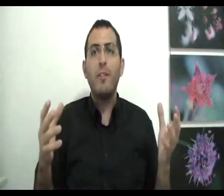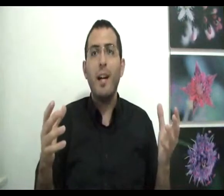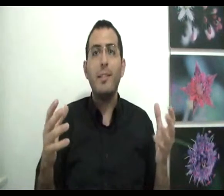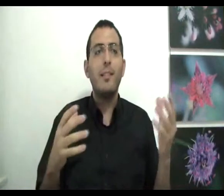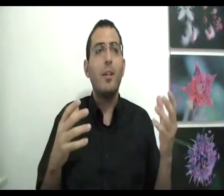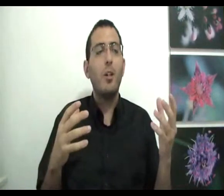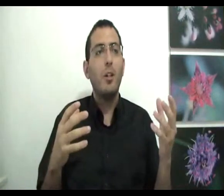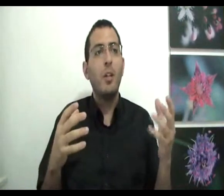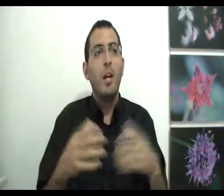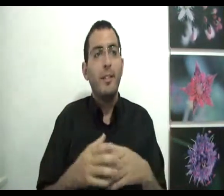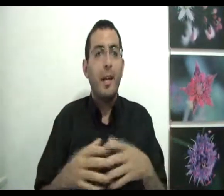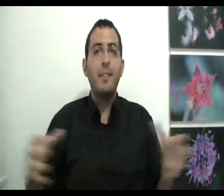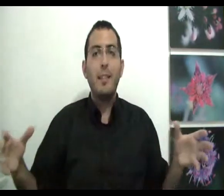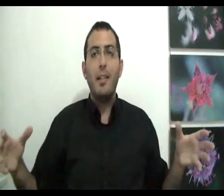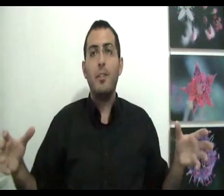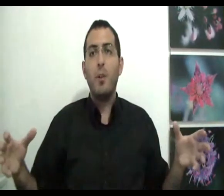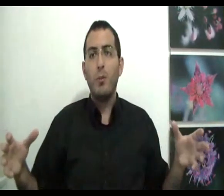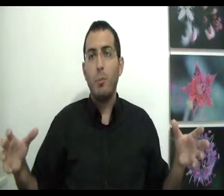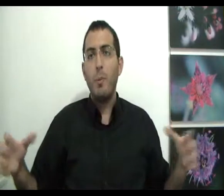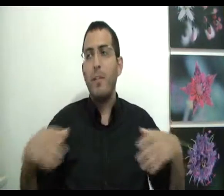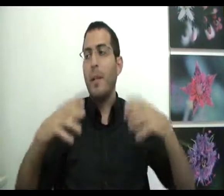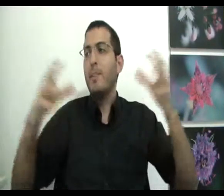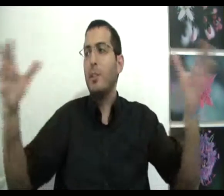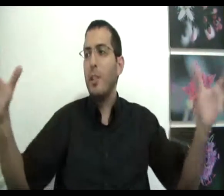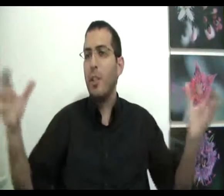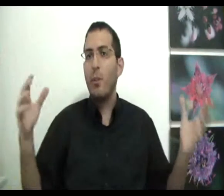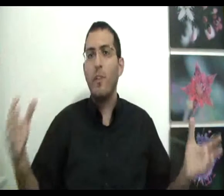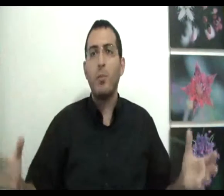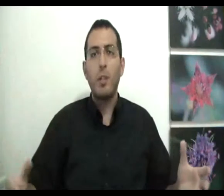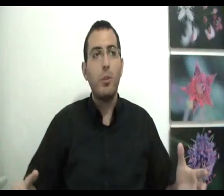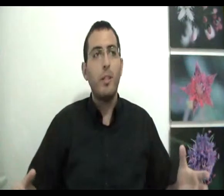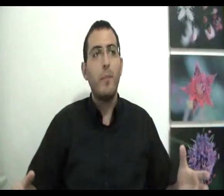דבר אז איך זה יכול להיות שגם בצד אחד יש לנו אחדות פרימית וגם בצד שני יש לנו נפרדות חיצונית